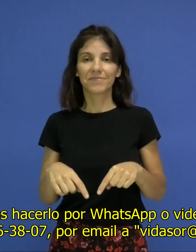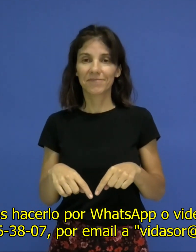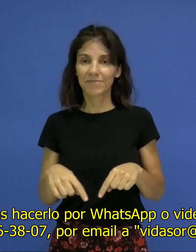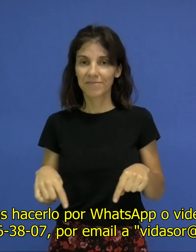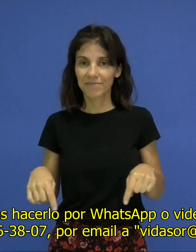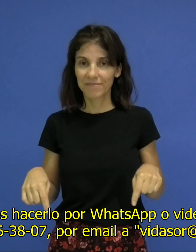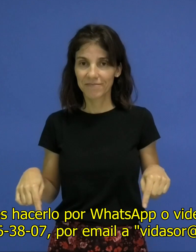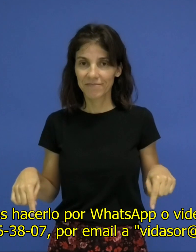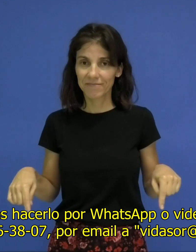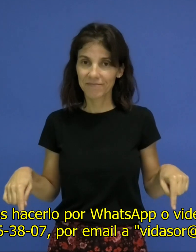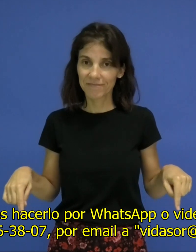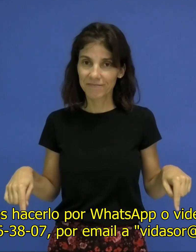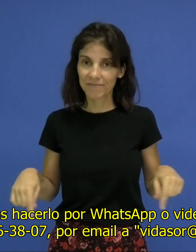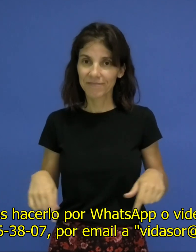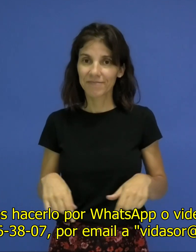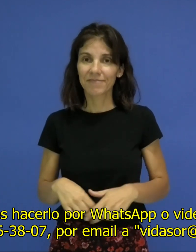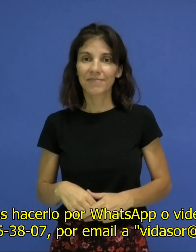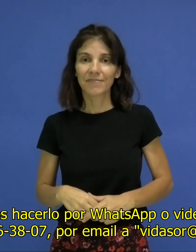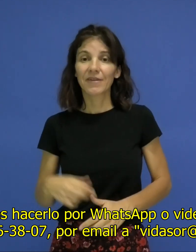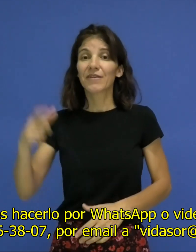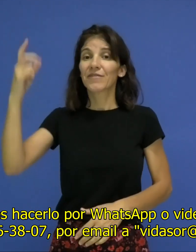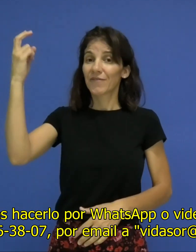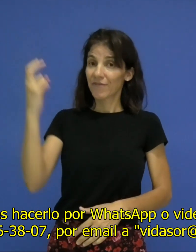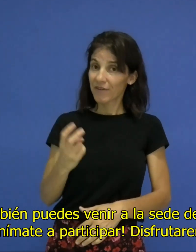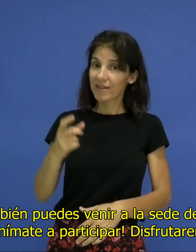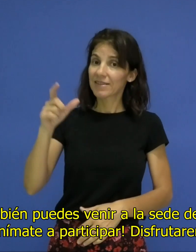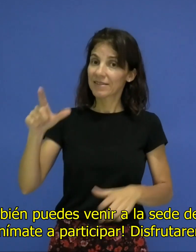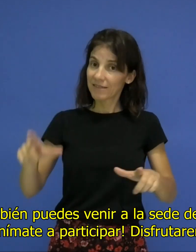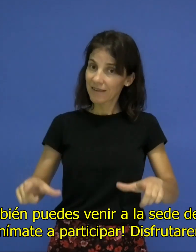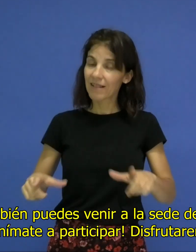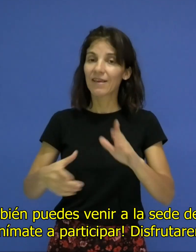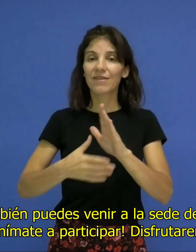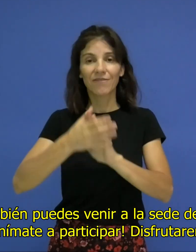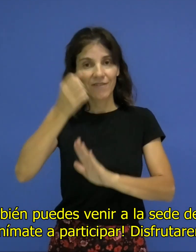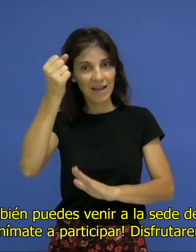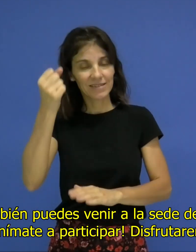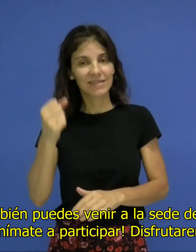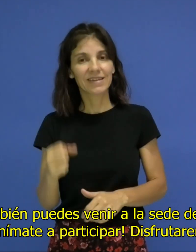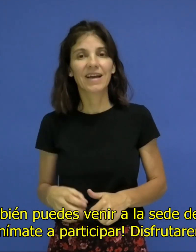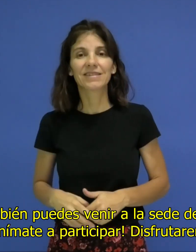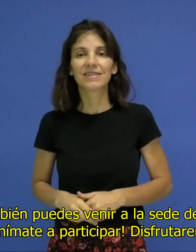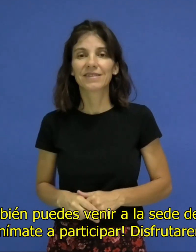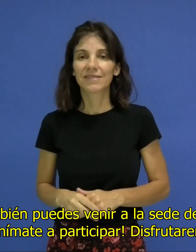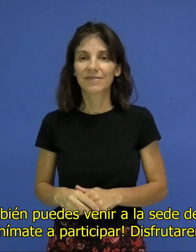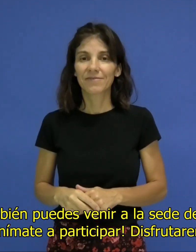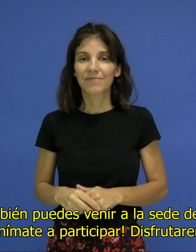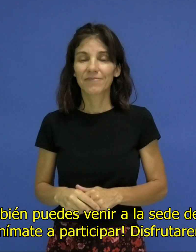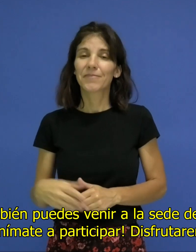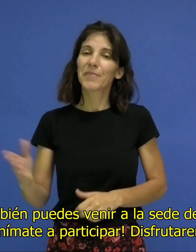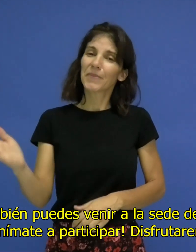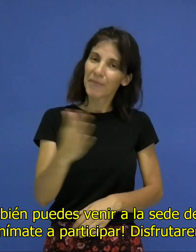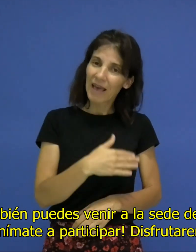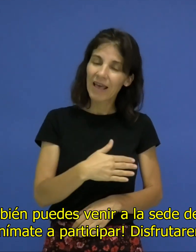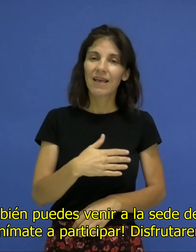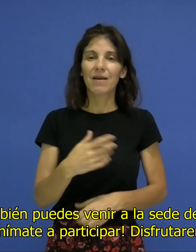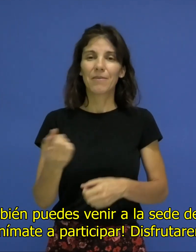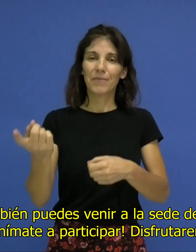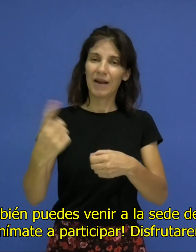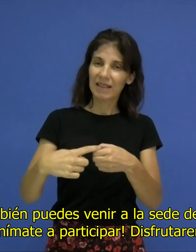O enviarme un email a la siguiente dirección de correo electrónico. También puedes venir a la sede de